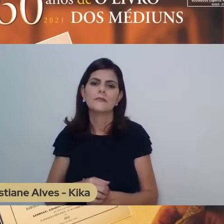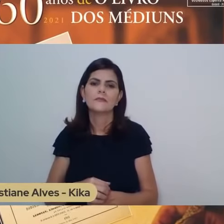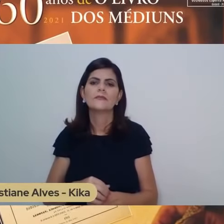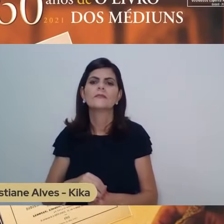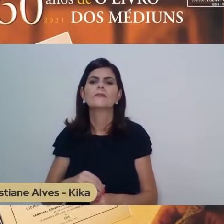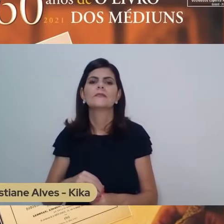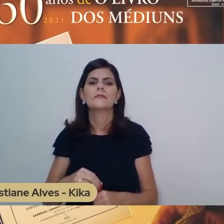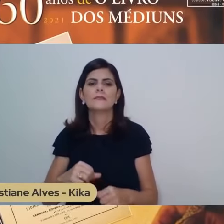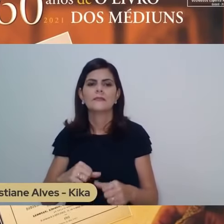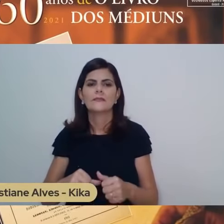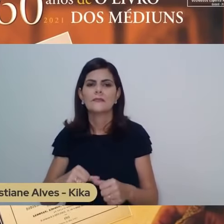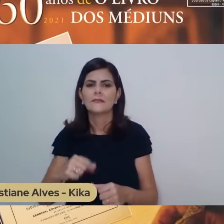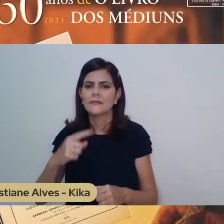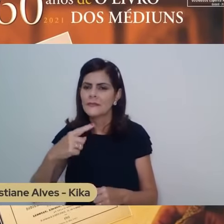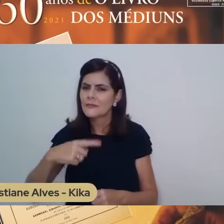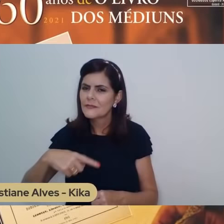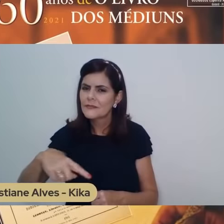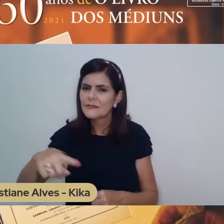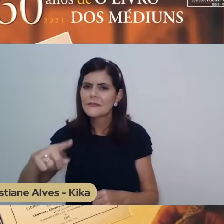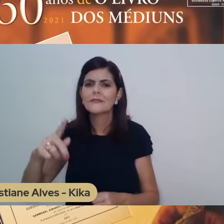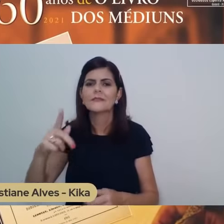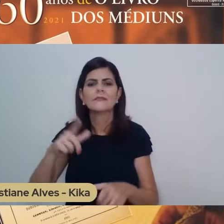mas não mais com os outros,